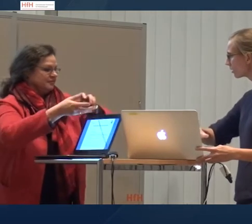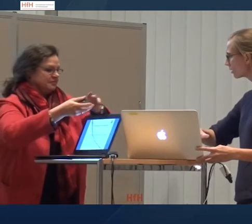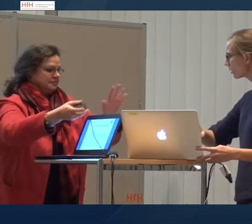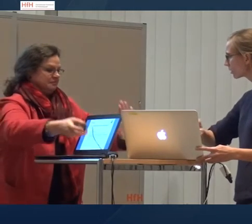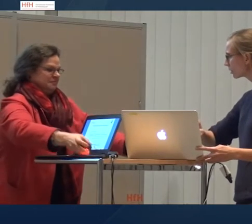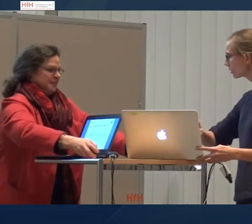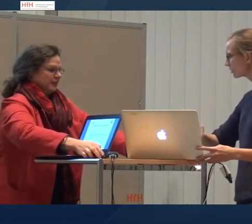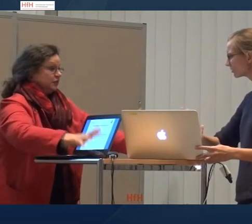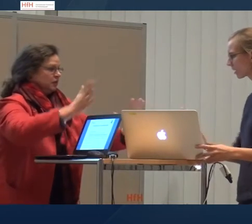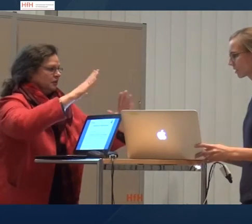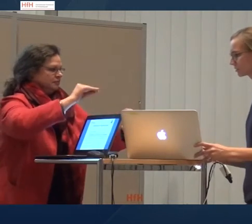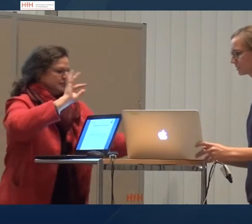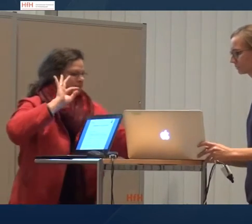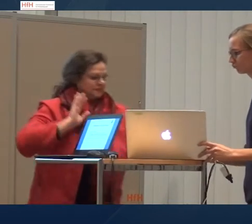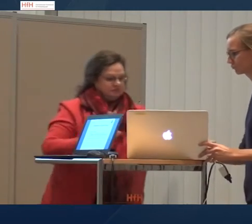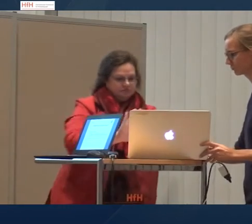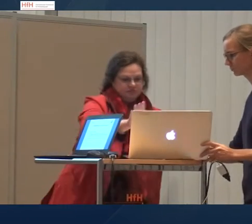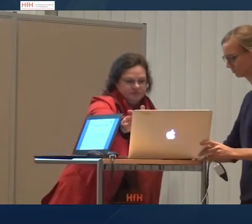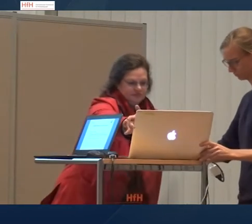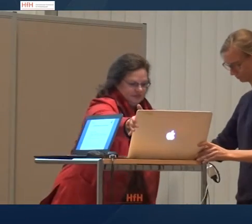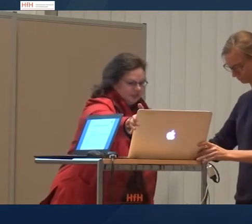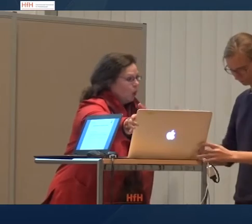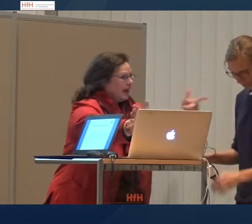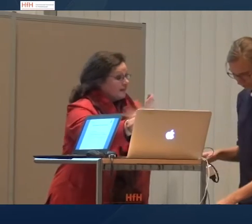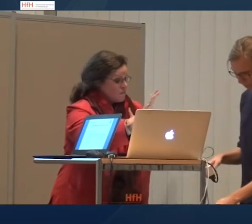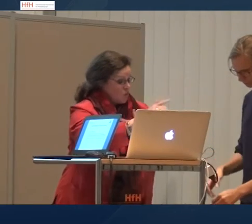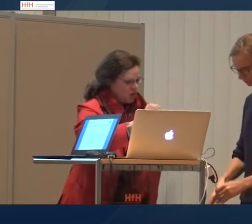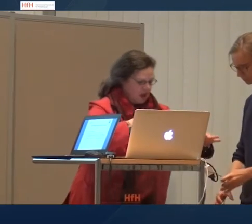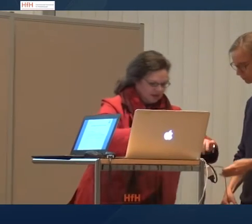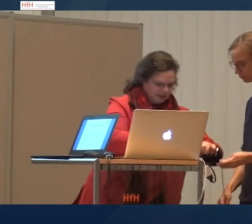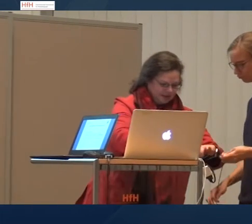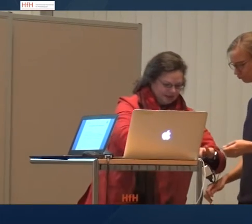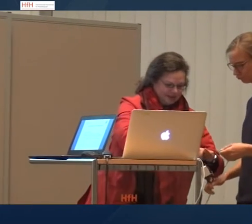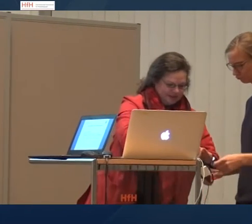Das war es für aus zu es